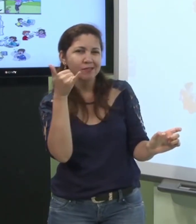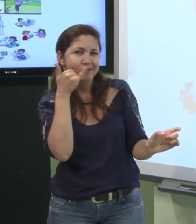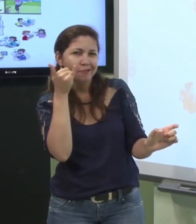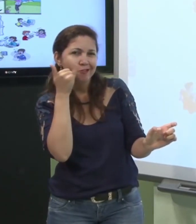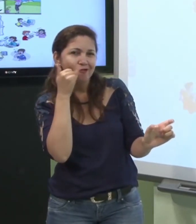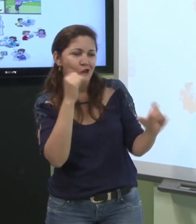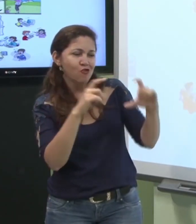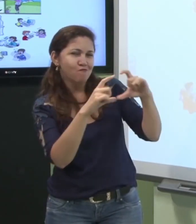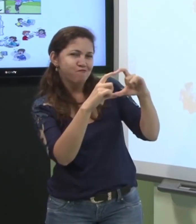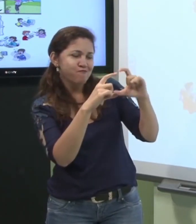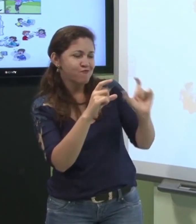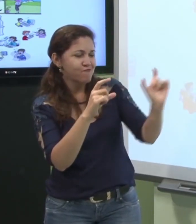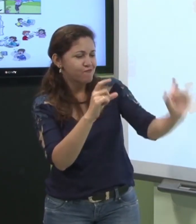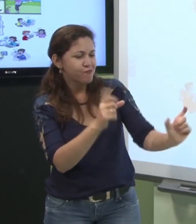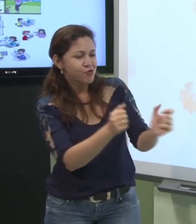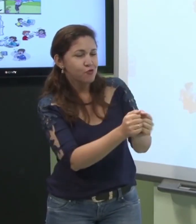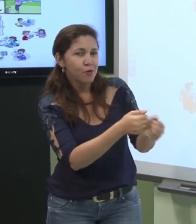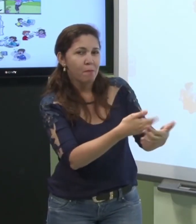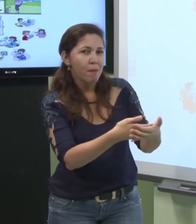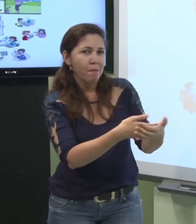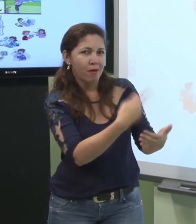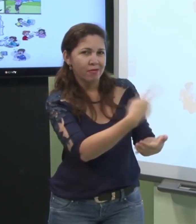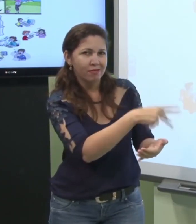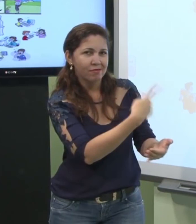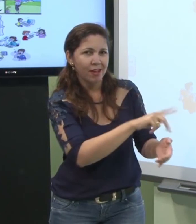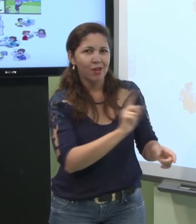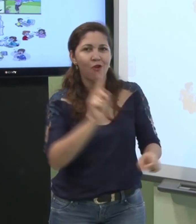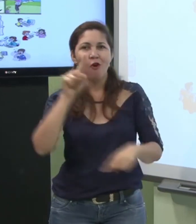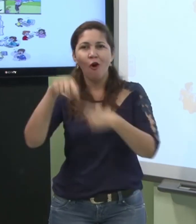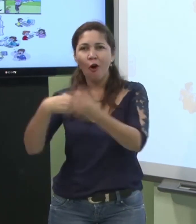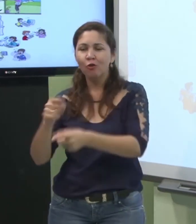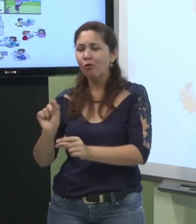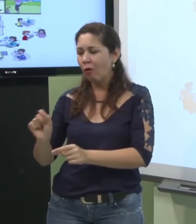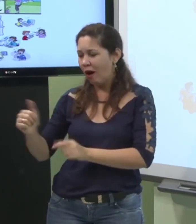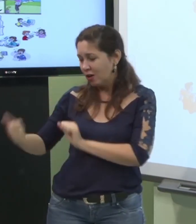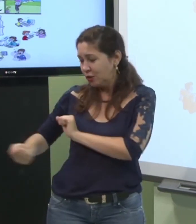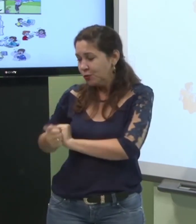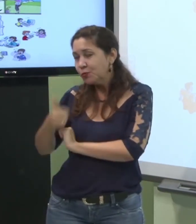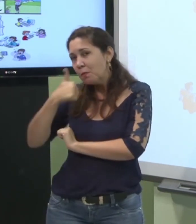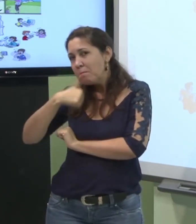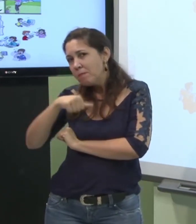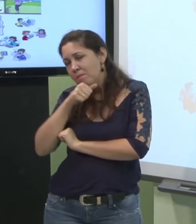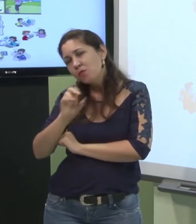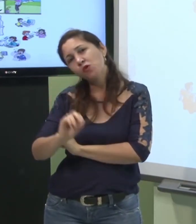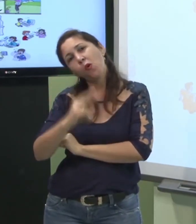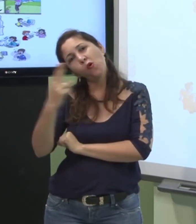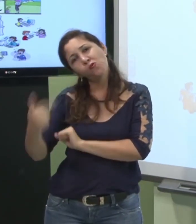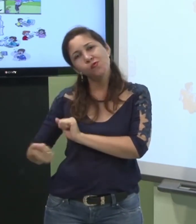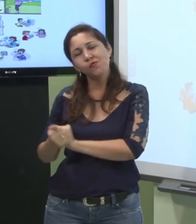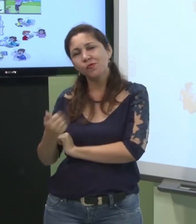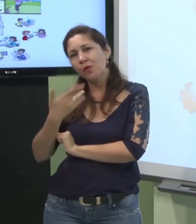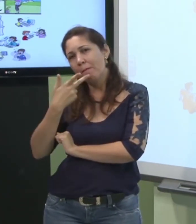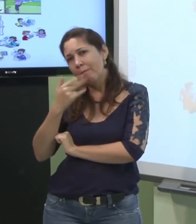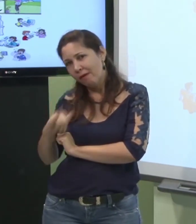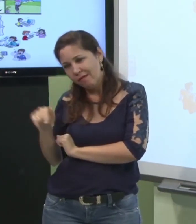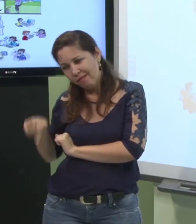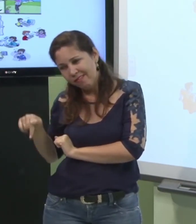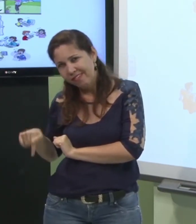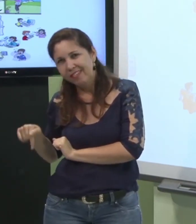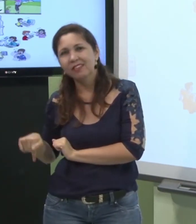parece um celular, o formato do aparelho e outro aparelho fica junto com a mãe ou junto com o